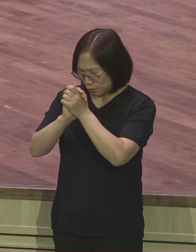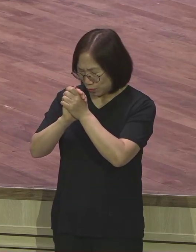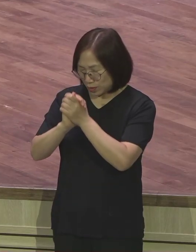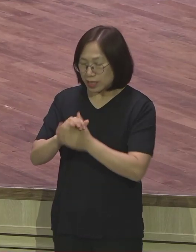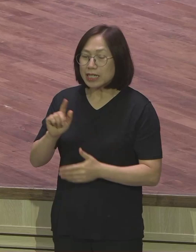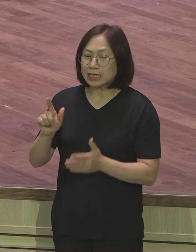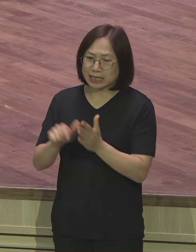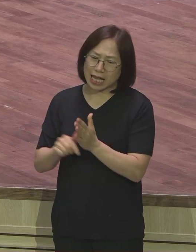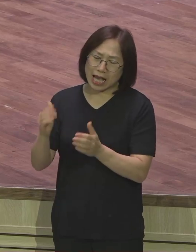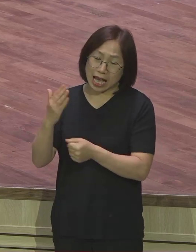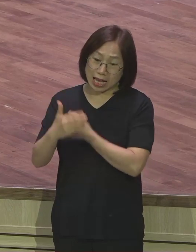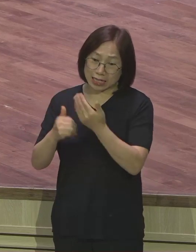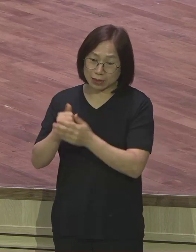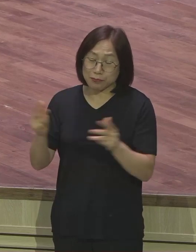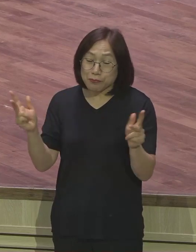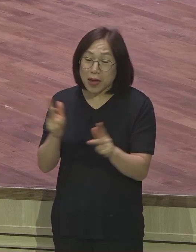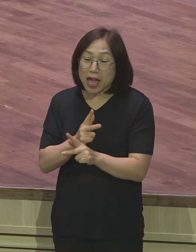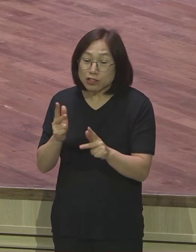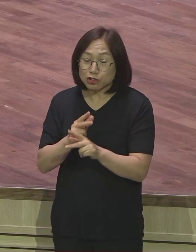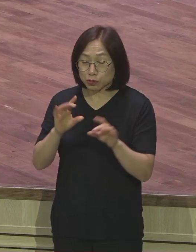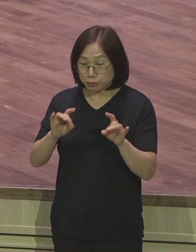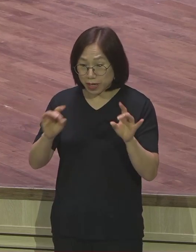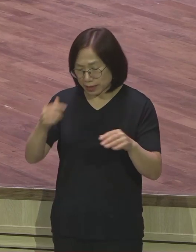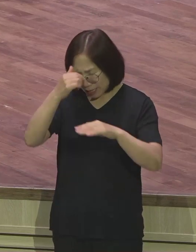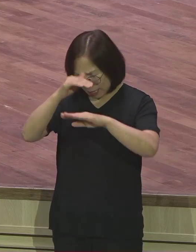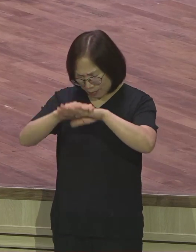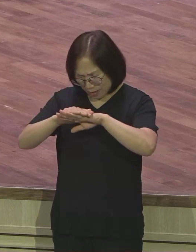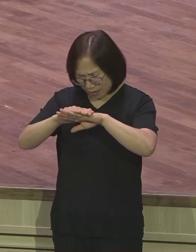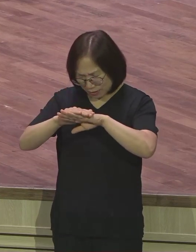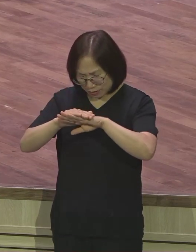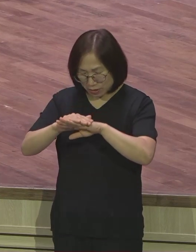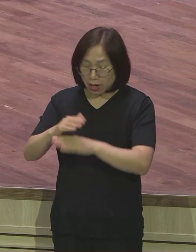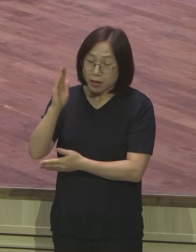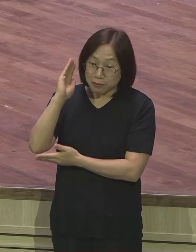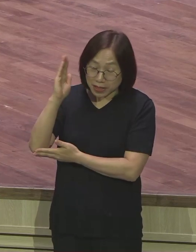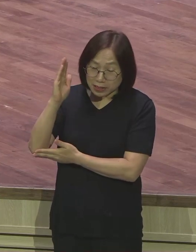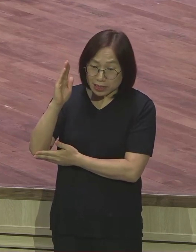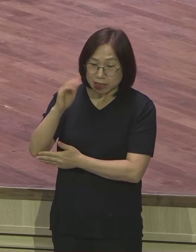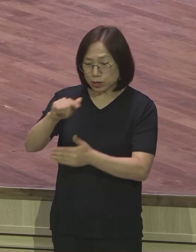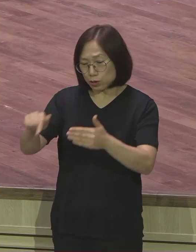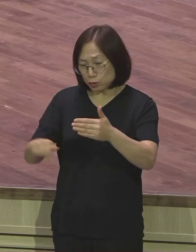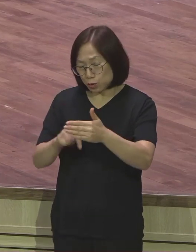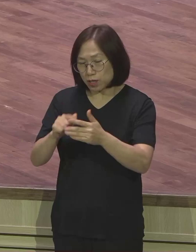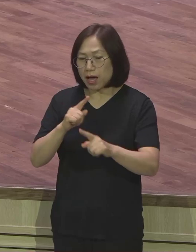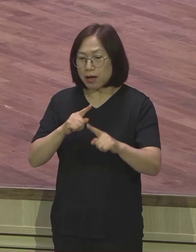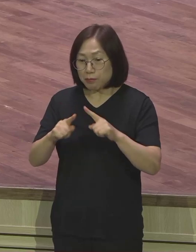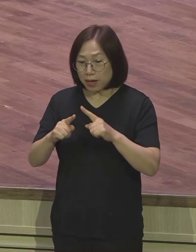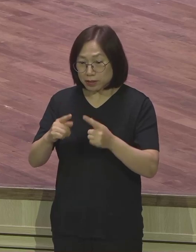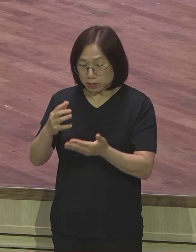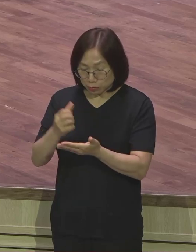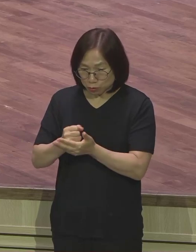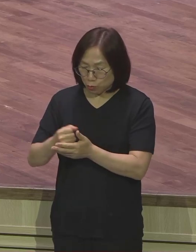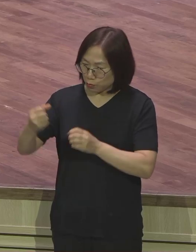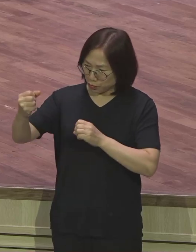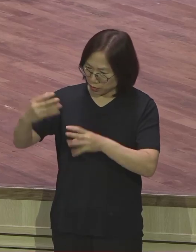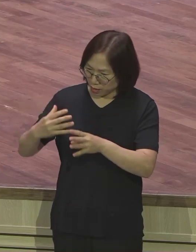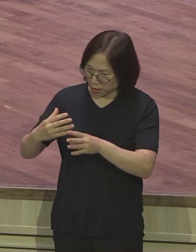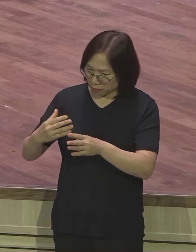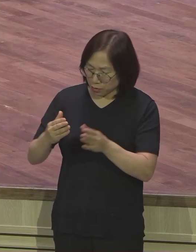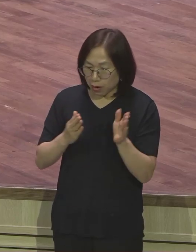하나님이 매주일마다 예배 속에서 강단 속에서 말씀으로 답을 조금씩 주시고 방향을 주셨습니다.